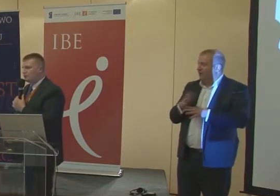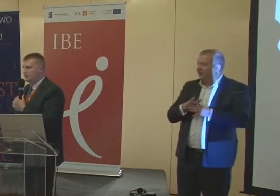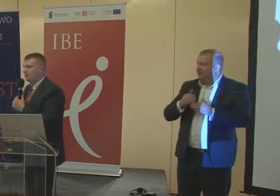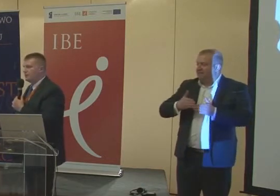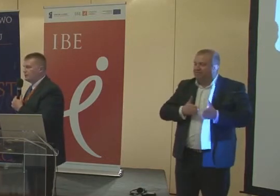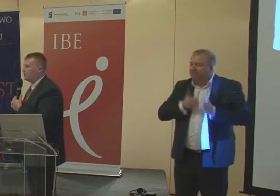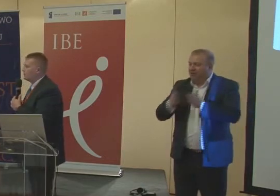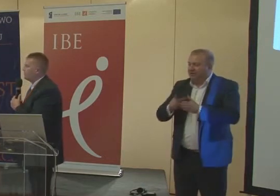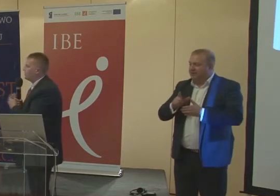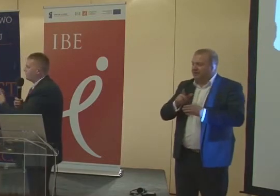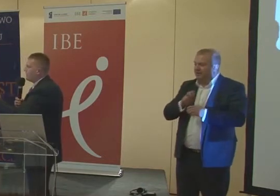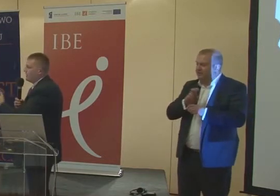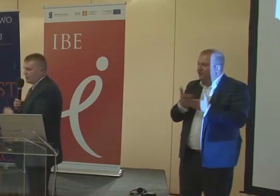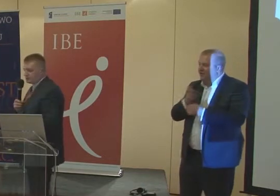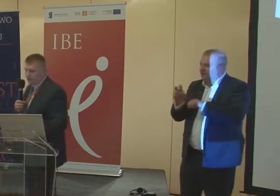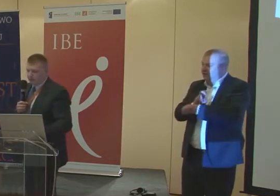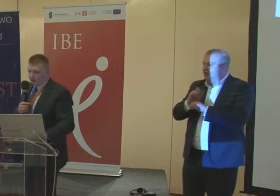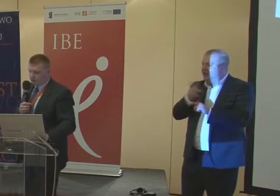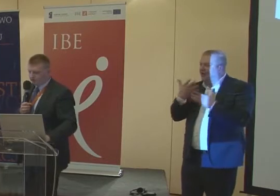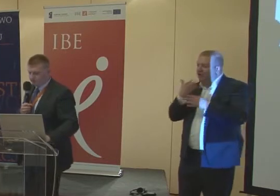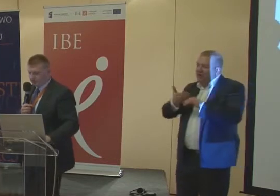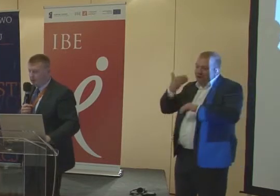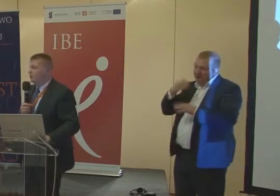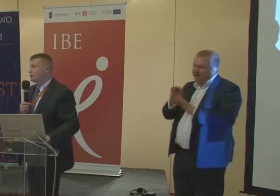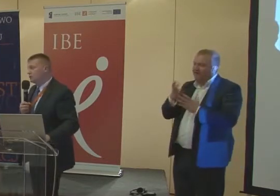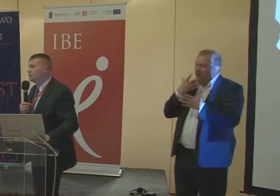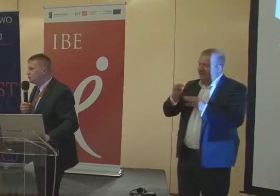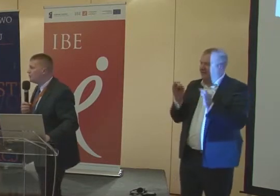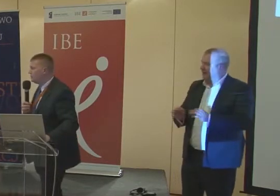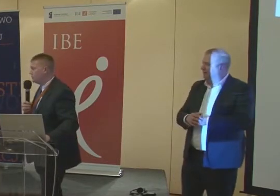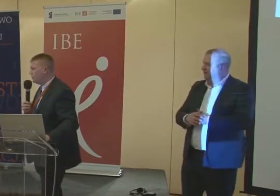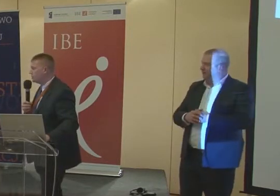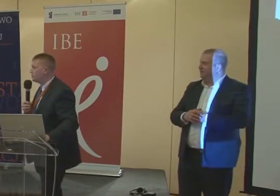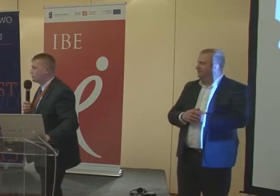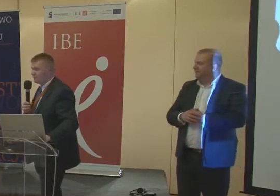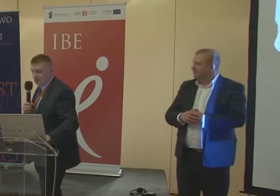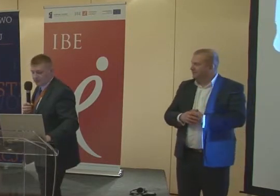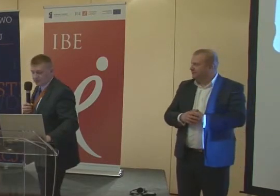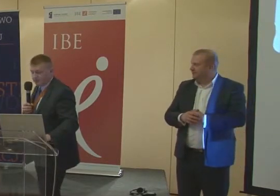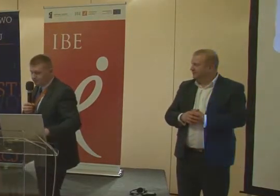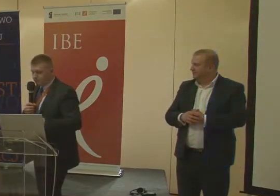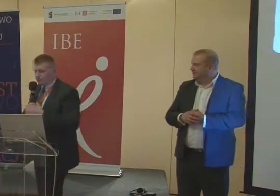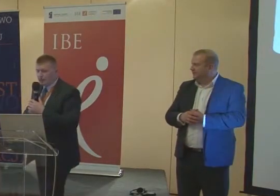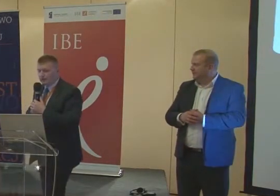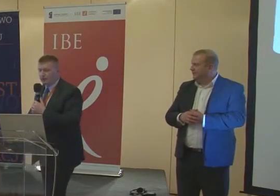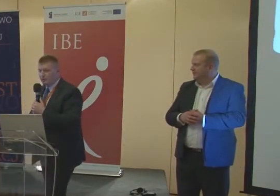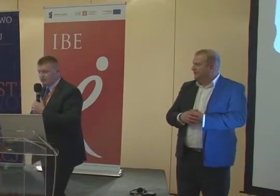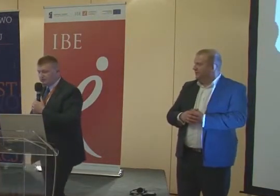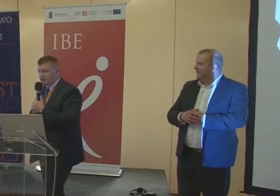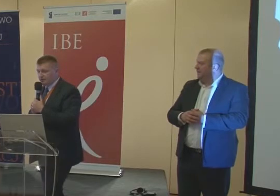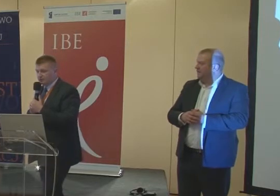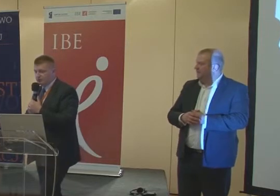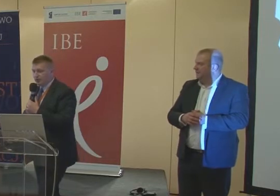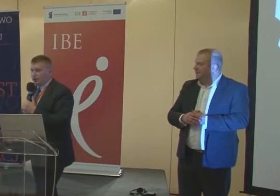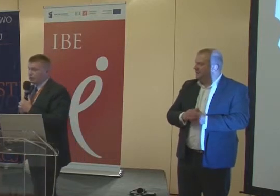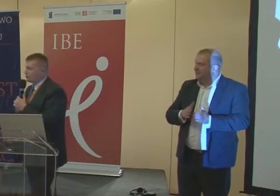techniczny, nowe technologie, jak to wyglądało kiedyś. Chociaż do tej pory sporo osób używa takie maszyny. Proszę Państwa,